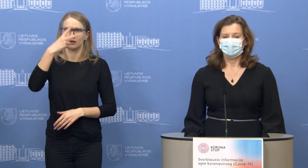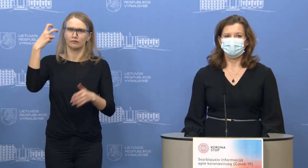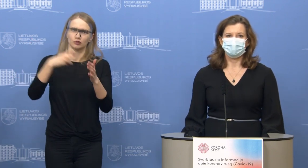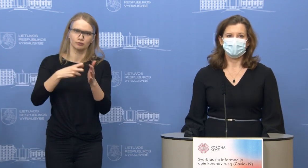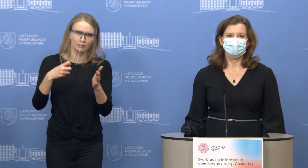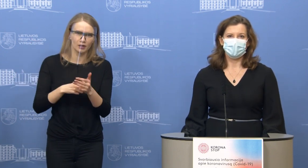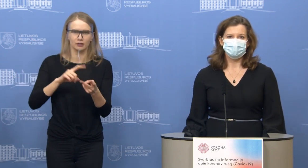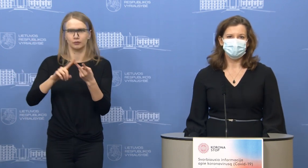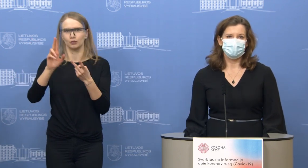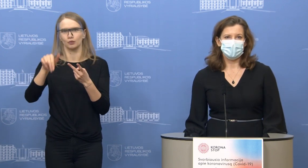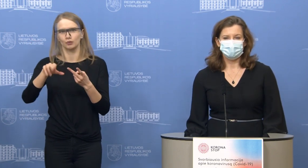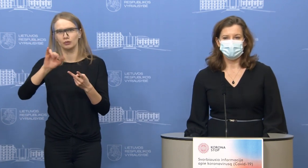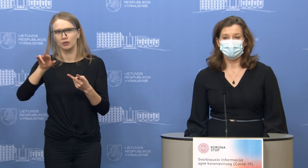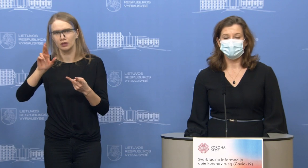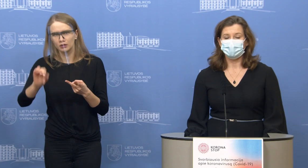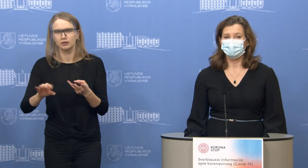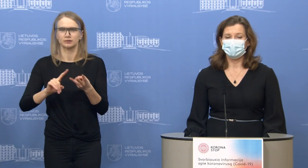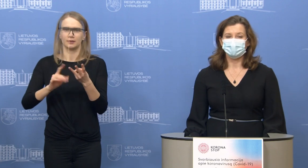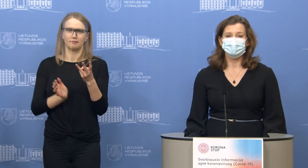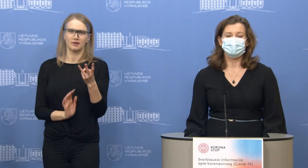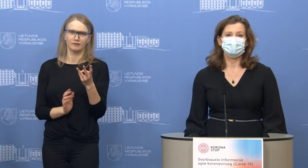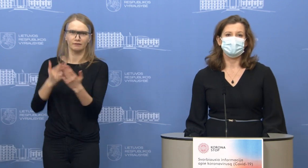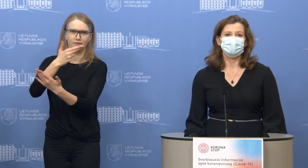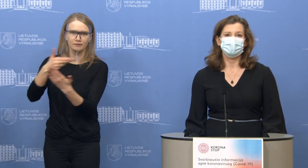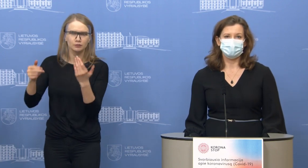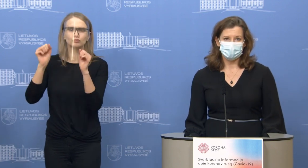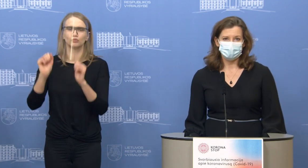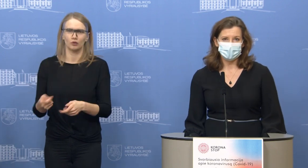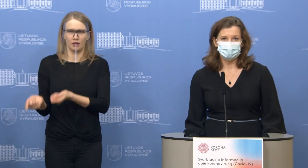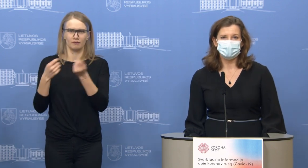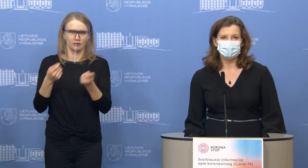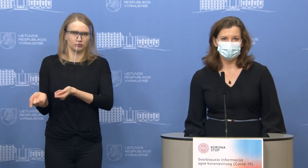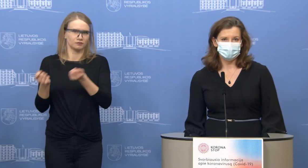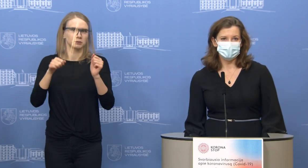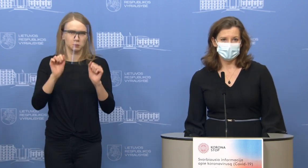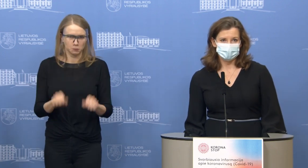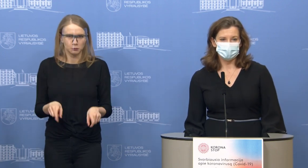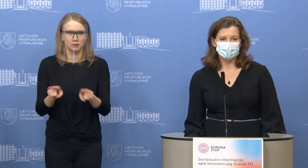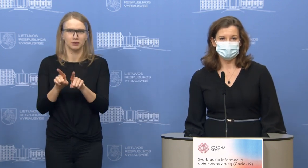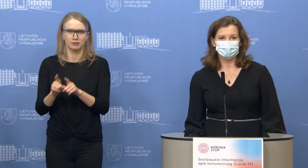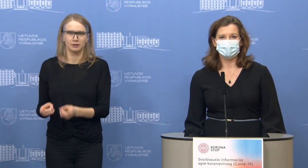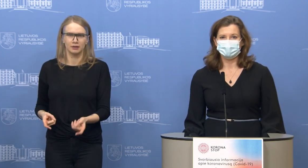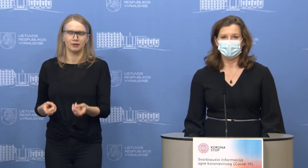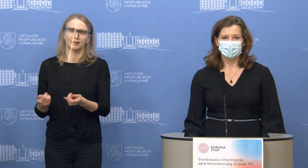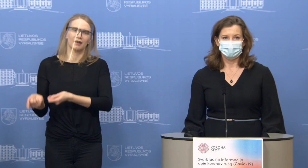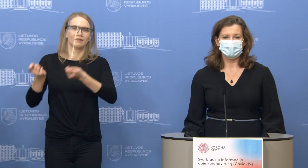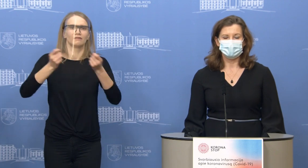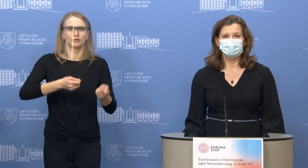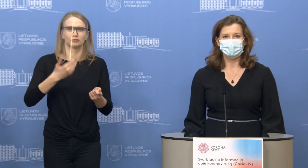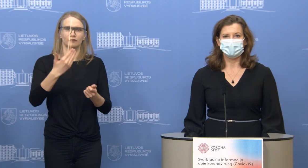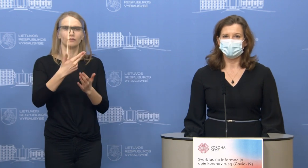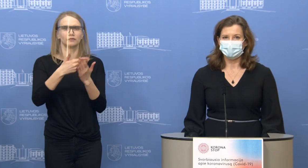ir taip pat privačios kompanijos. Ir mes matome, kad atsiranda ir naujų kompanijų teikiančių pristatymo paslaugas. Tai